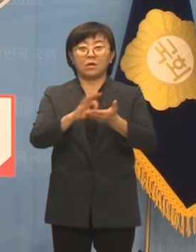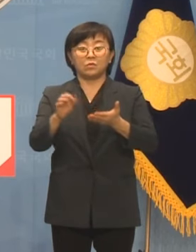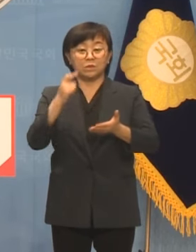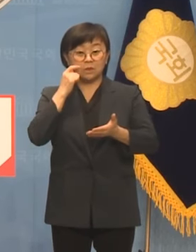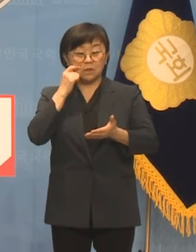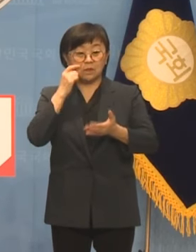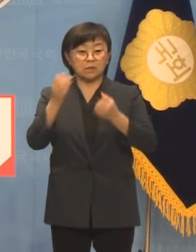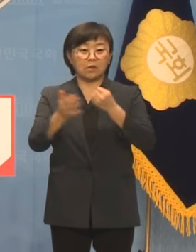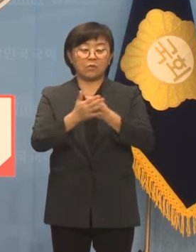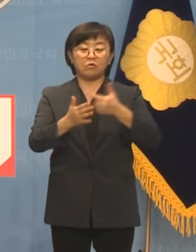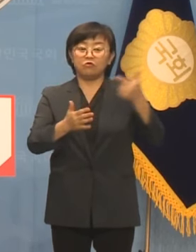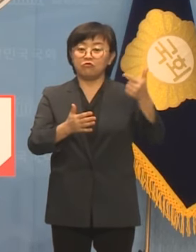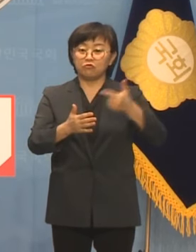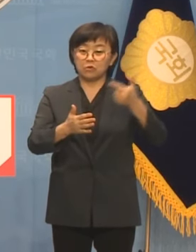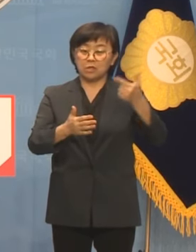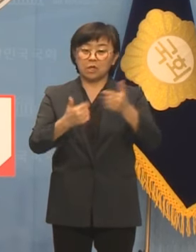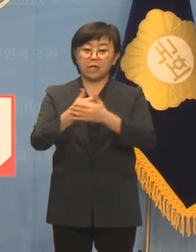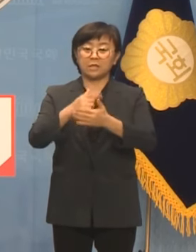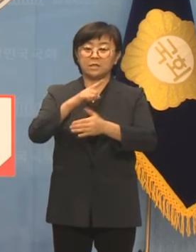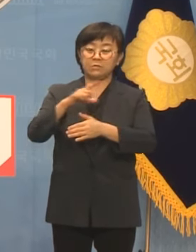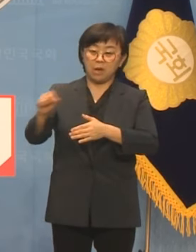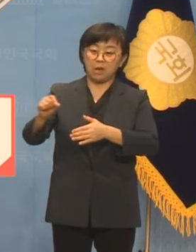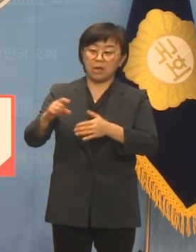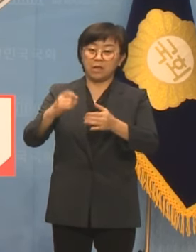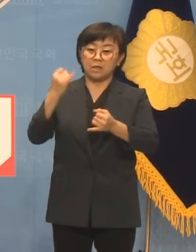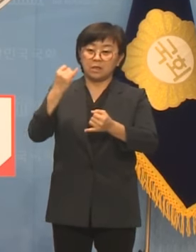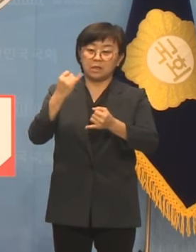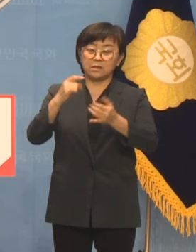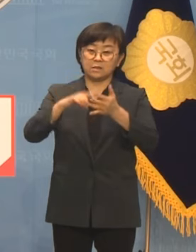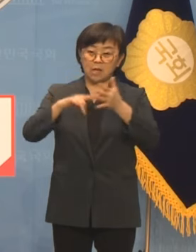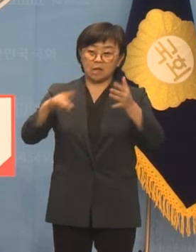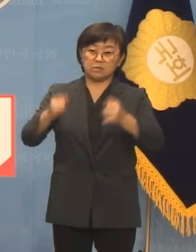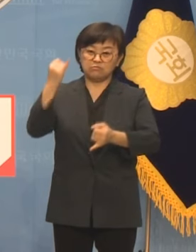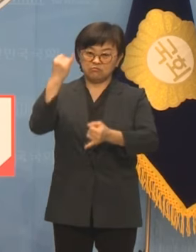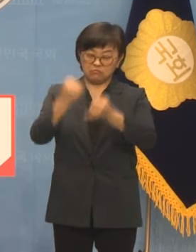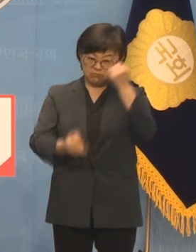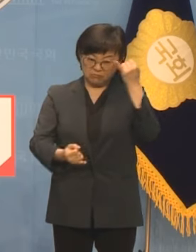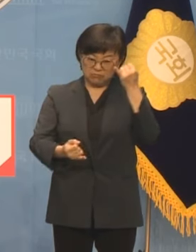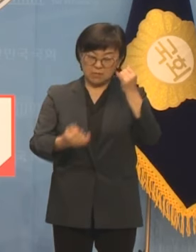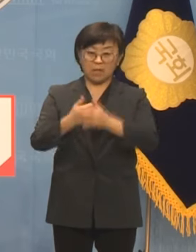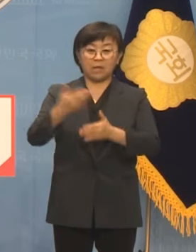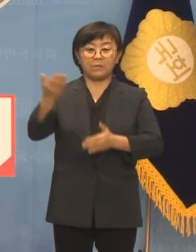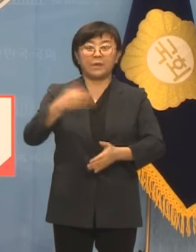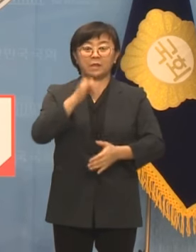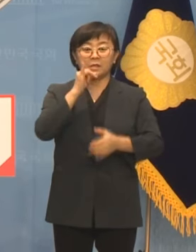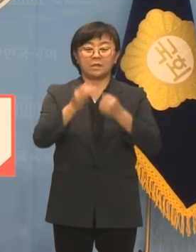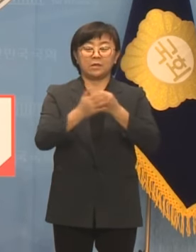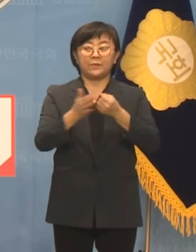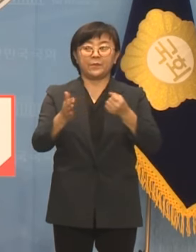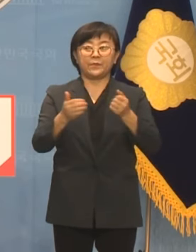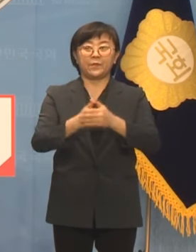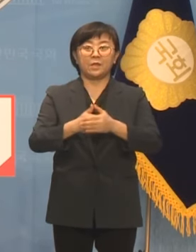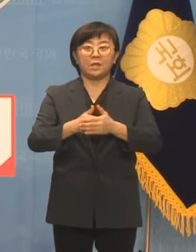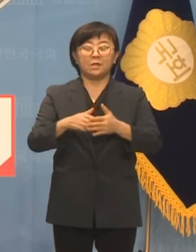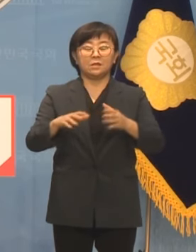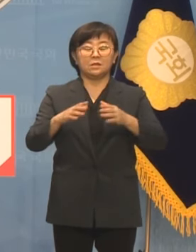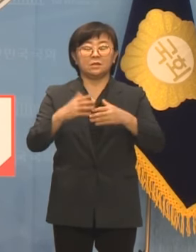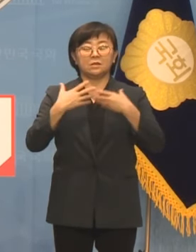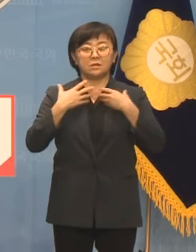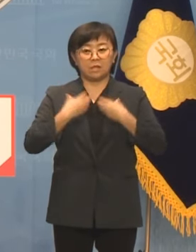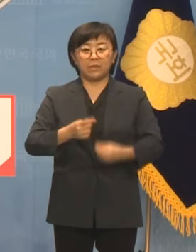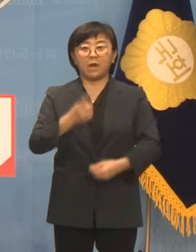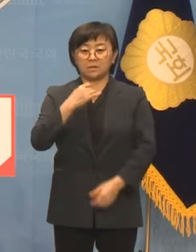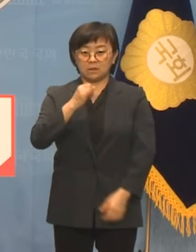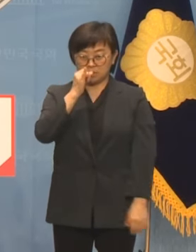6천원의 지방세 연체료를 부과받은 사실 때문에 망연자실한 표정을